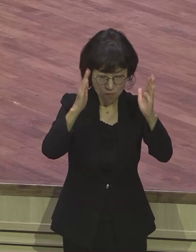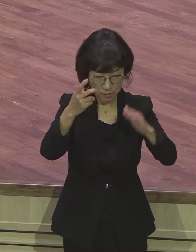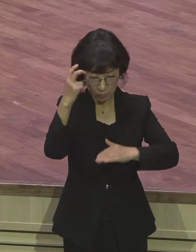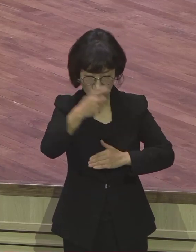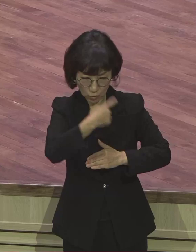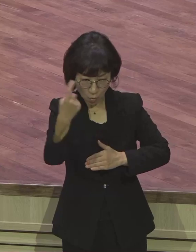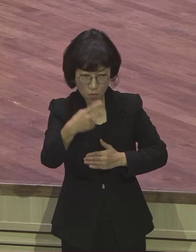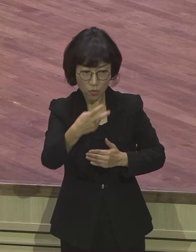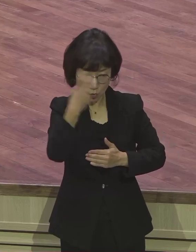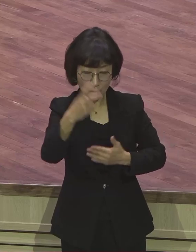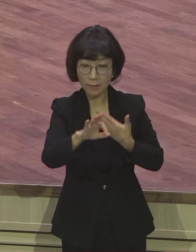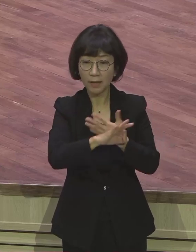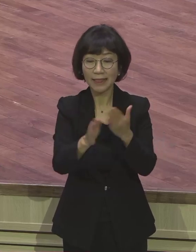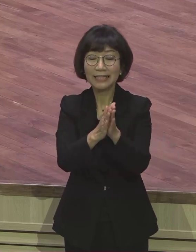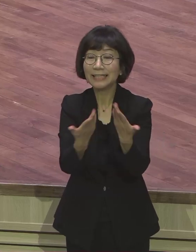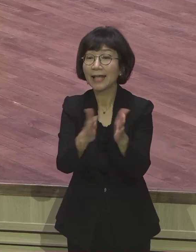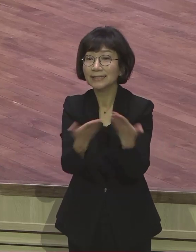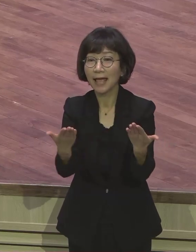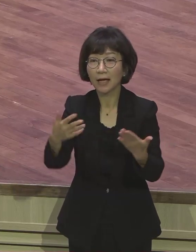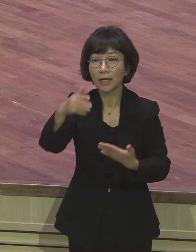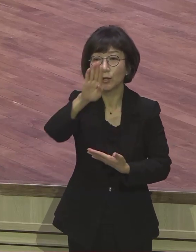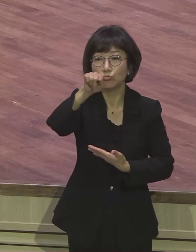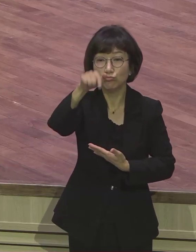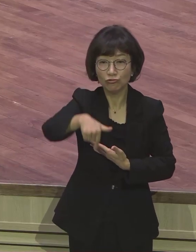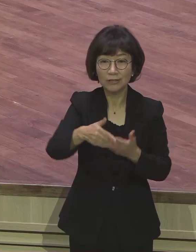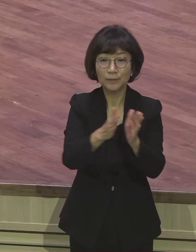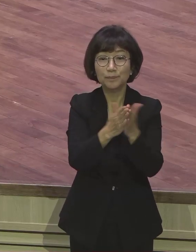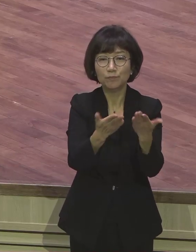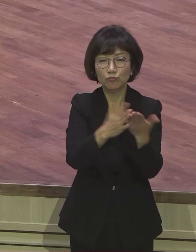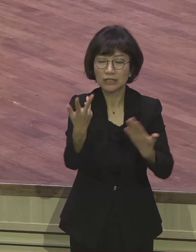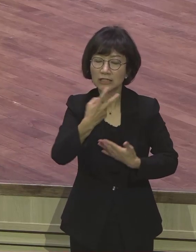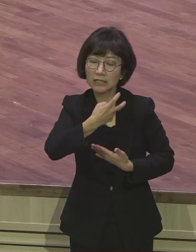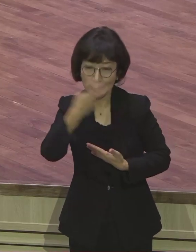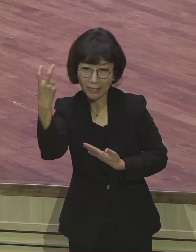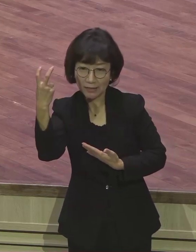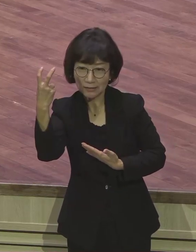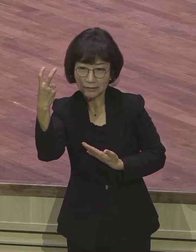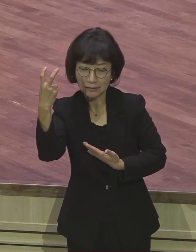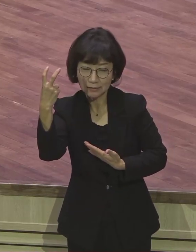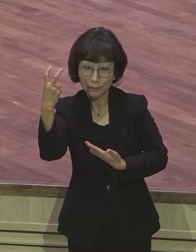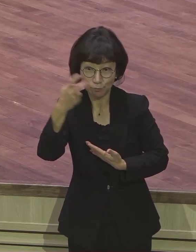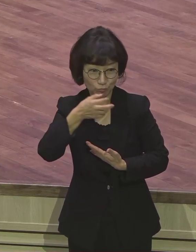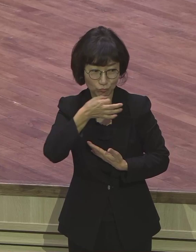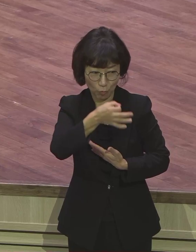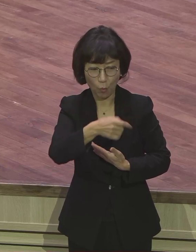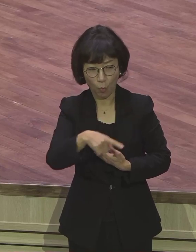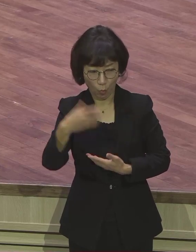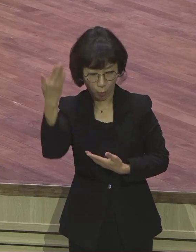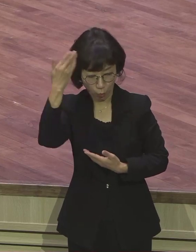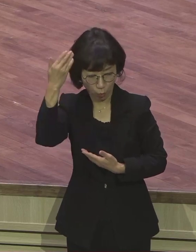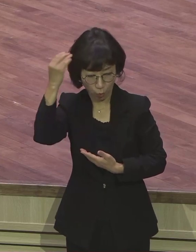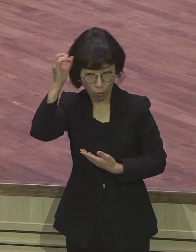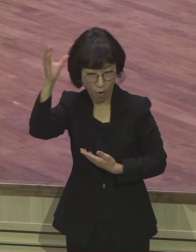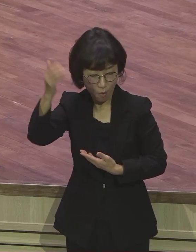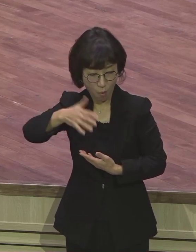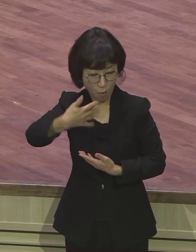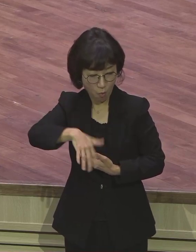북스마트라 그래요 책을 많이 읽고 참 똑똑하구나 지적이면서 아주 똑똑한 사람이나 북스마트